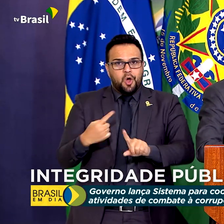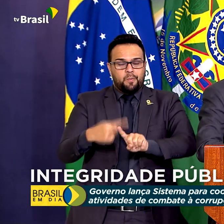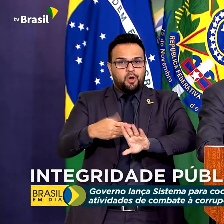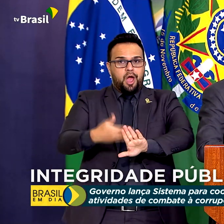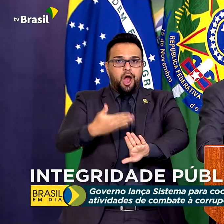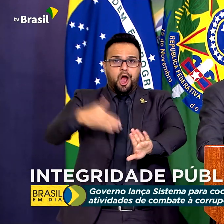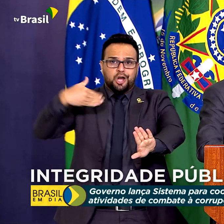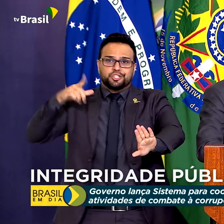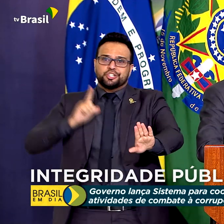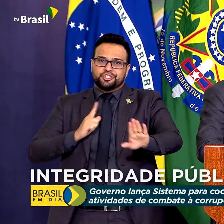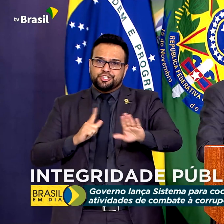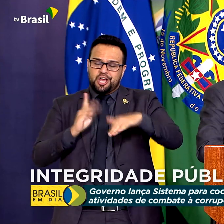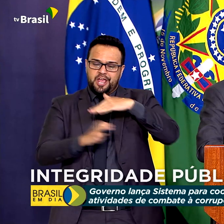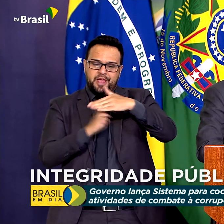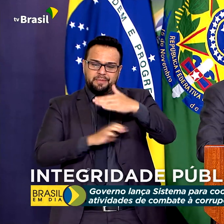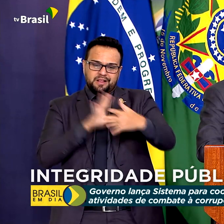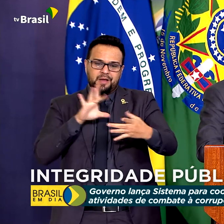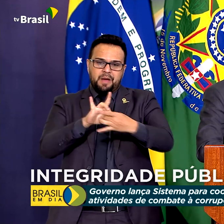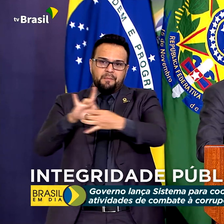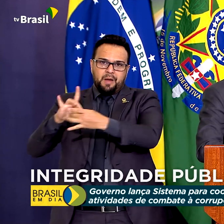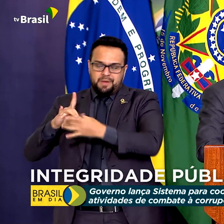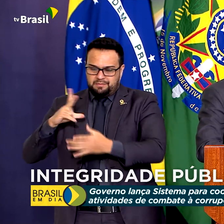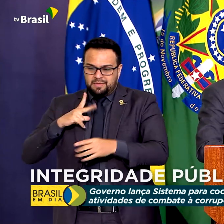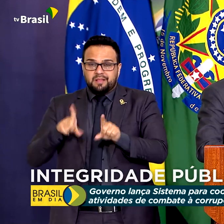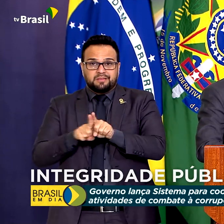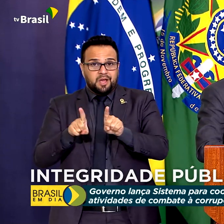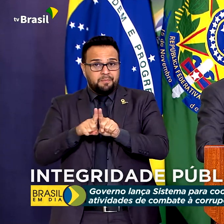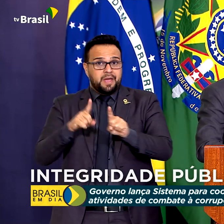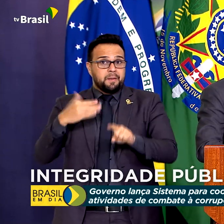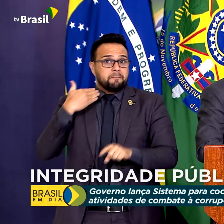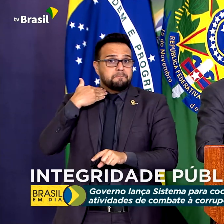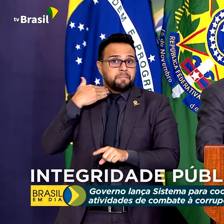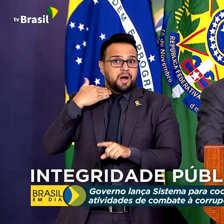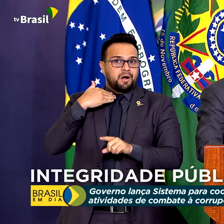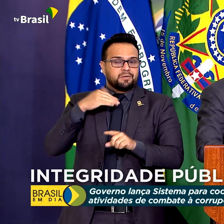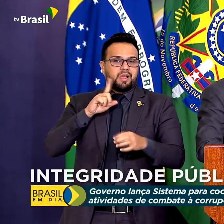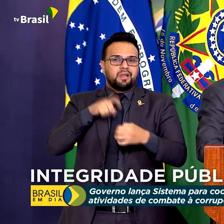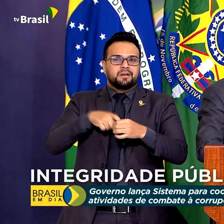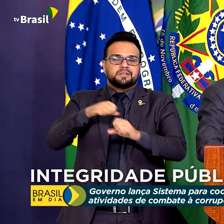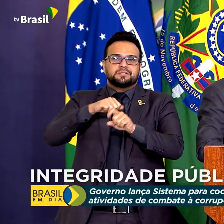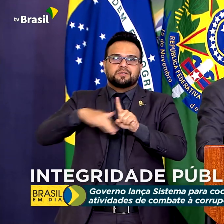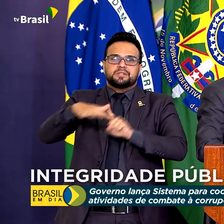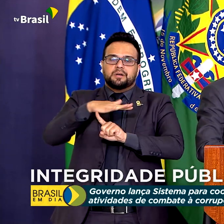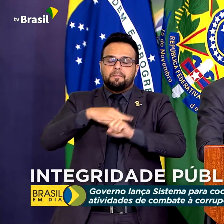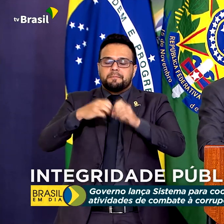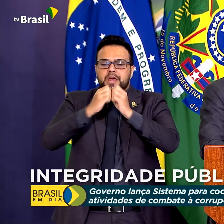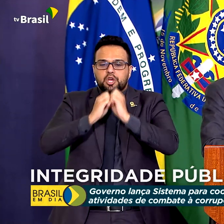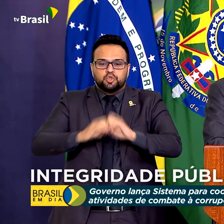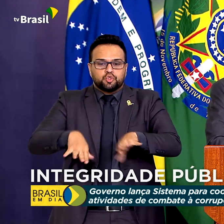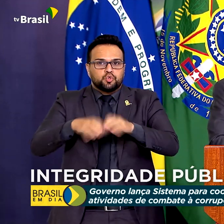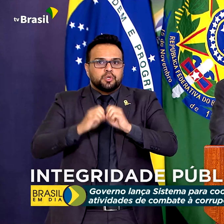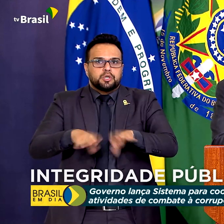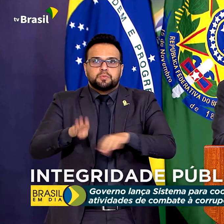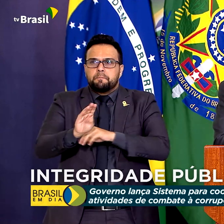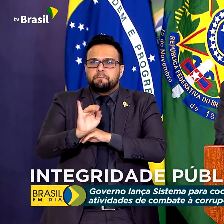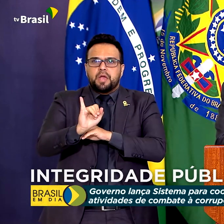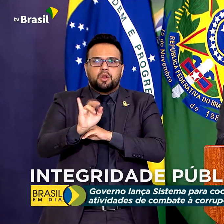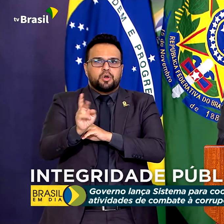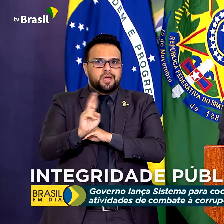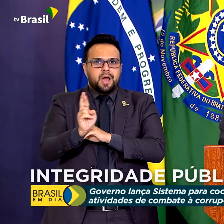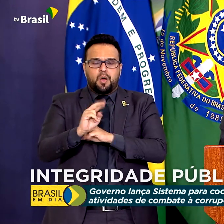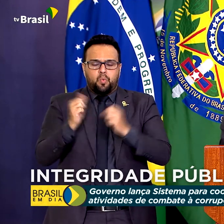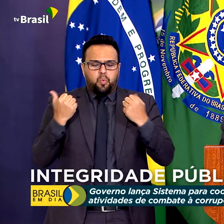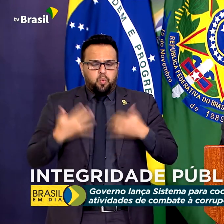estatais e bancos oficiais davam prejuízos de dezenas de bilhões de reais. Conosco,